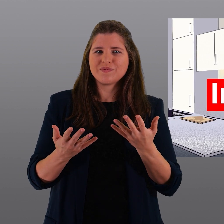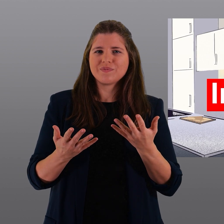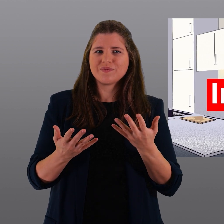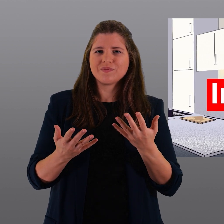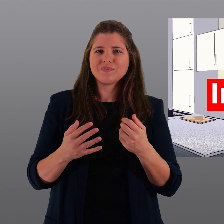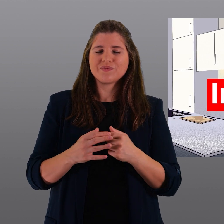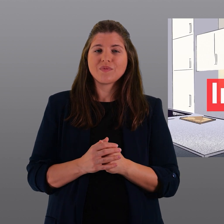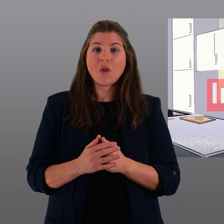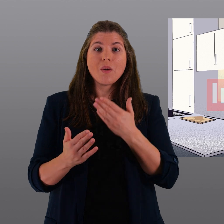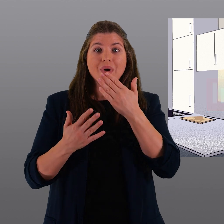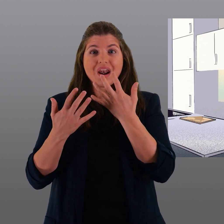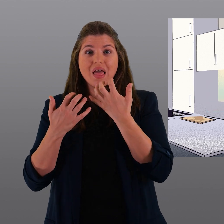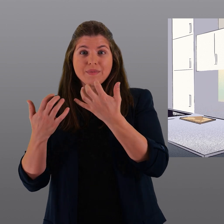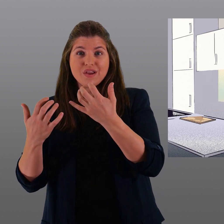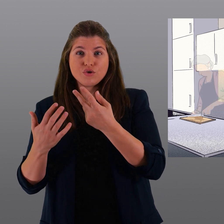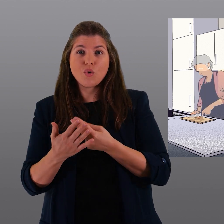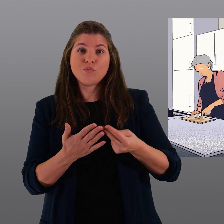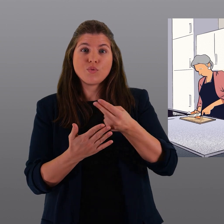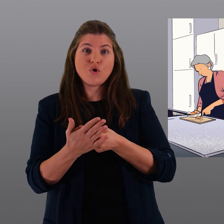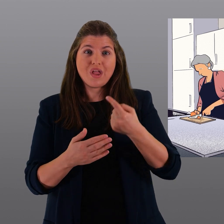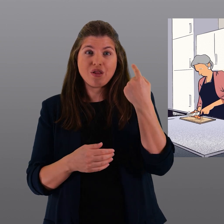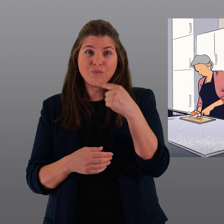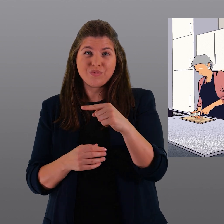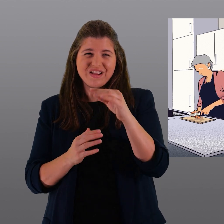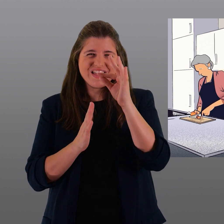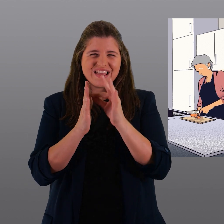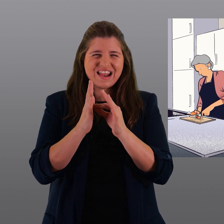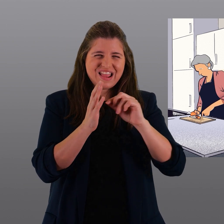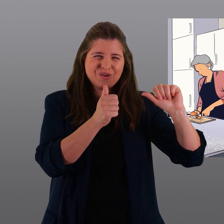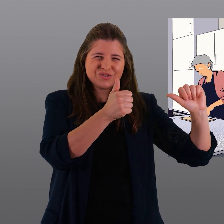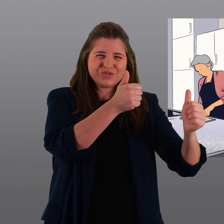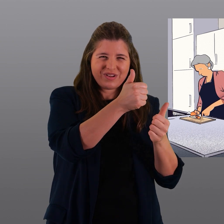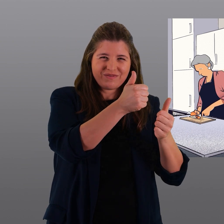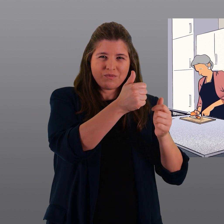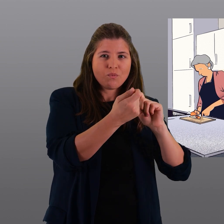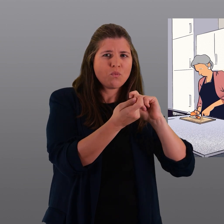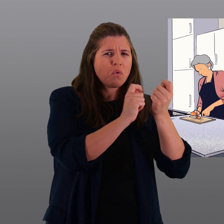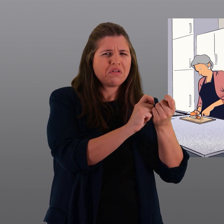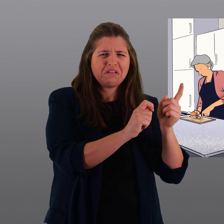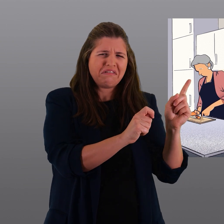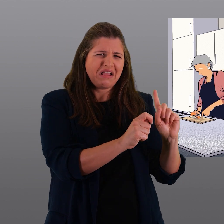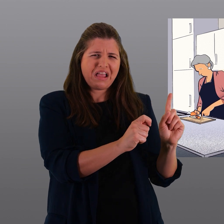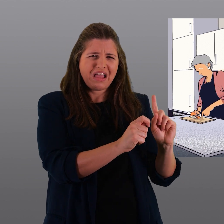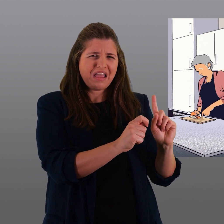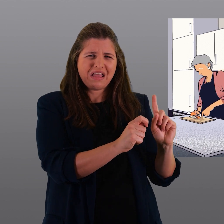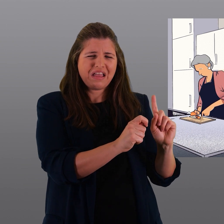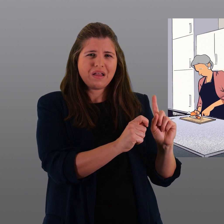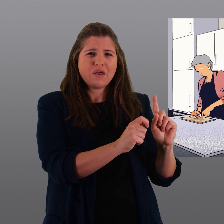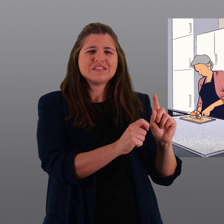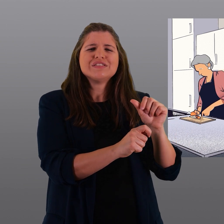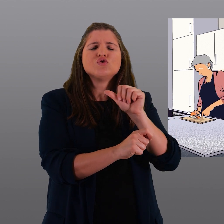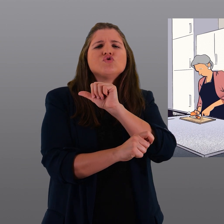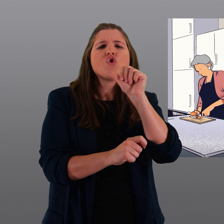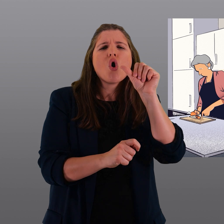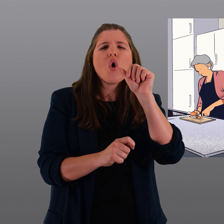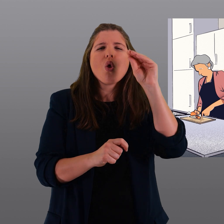dettaglio? Con questo progetto il Parlamento non vuole modificare il principio della sublocazione, bensì